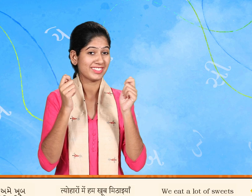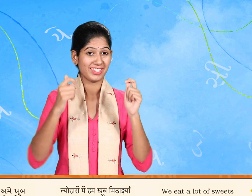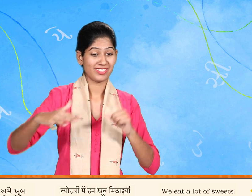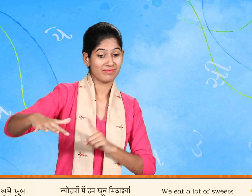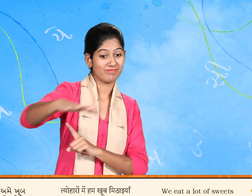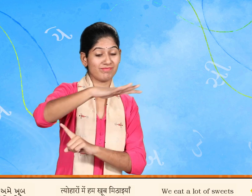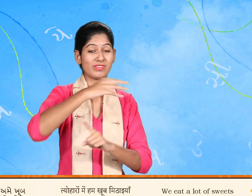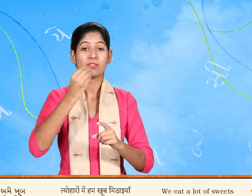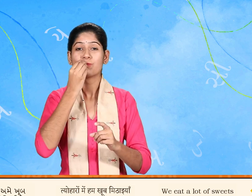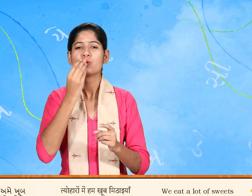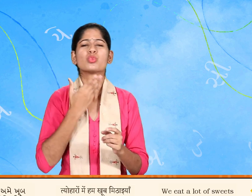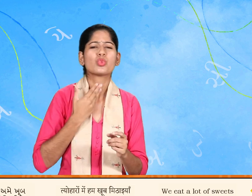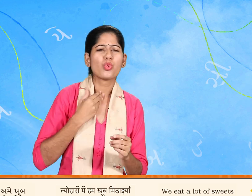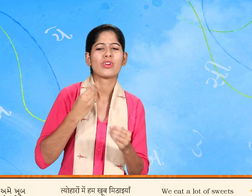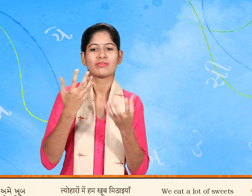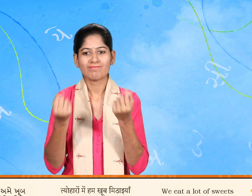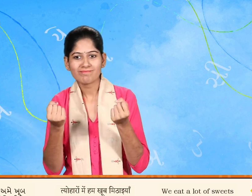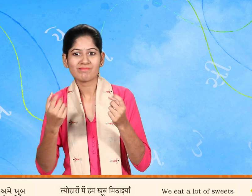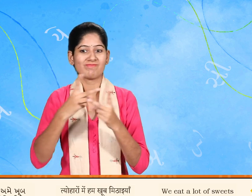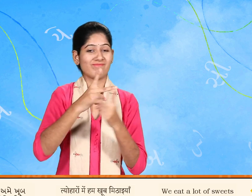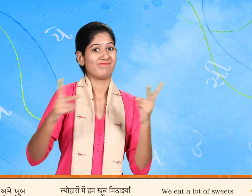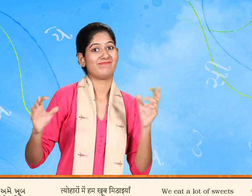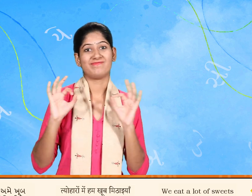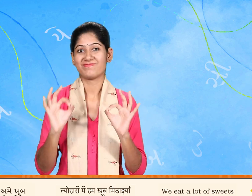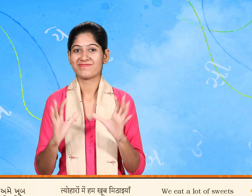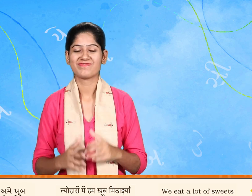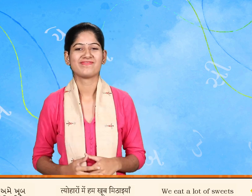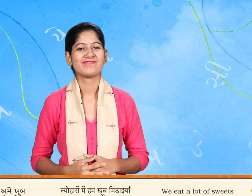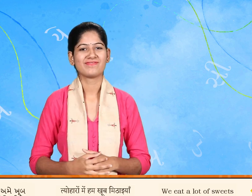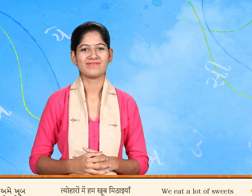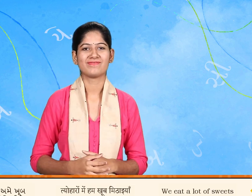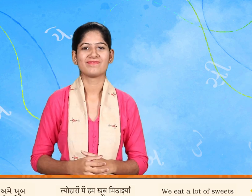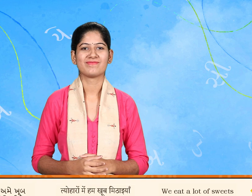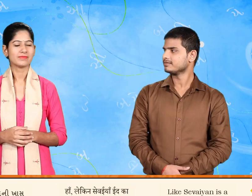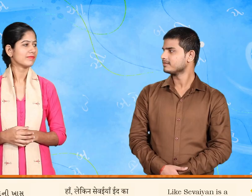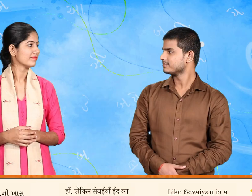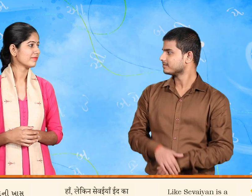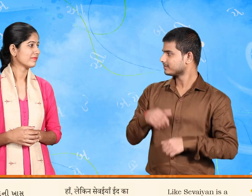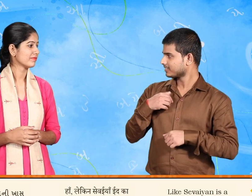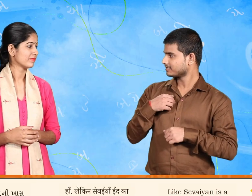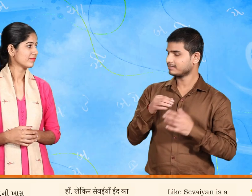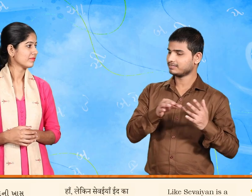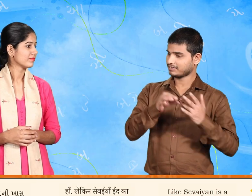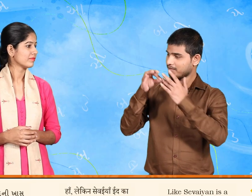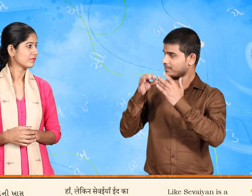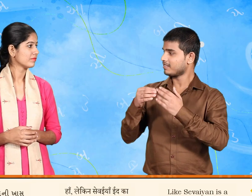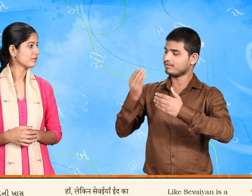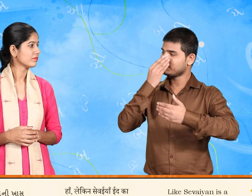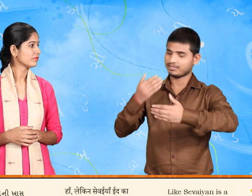અમે ખૂબ મેથાઈ ખાઈએ છે હાં સેવર્યા ઈદની